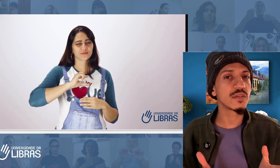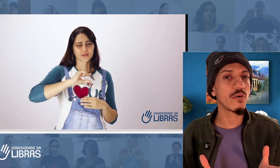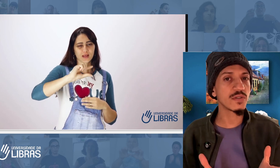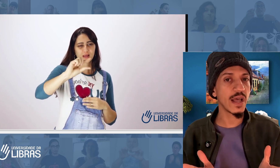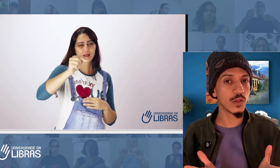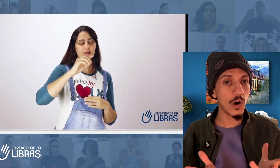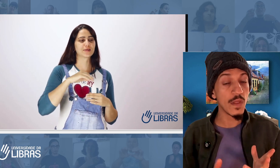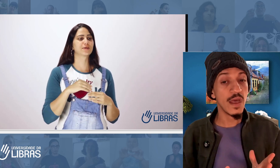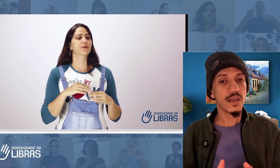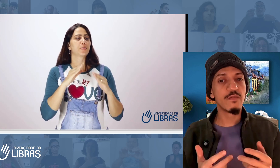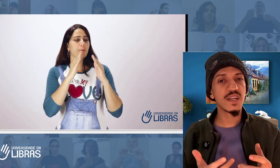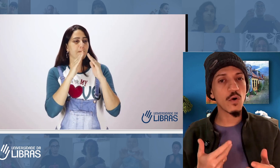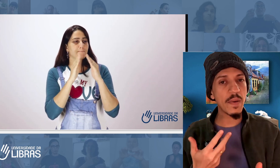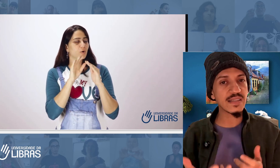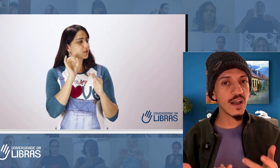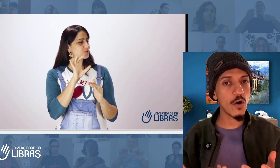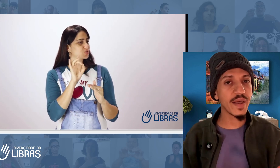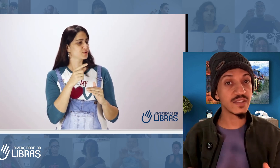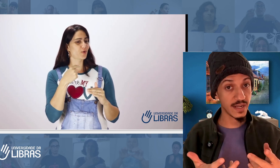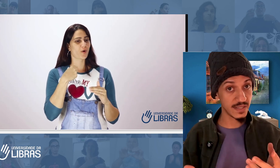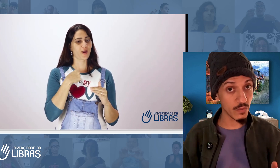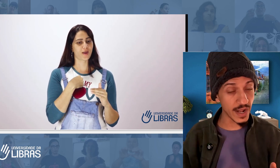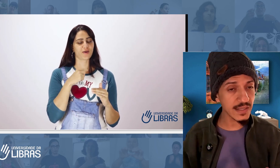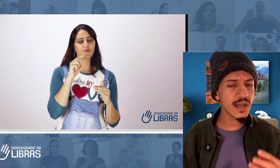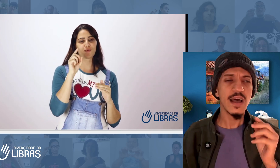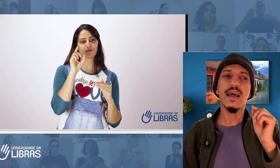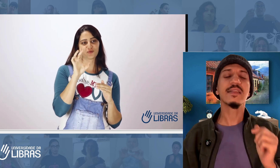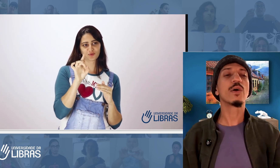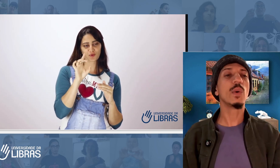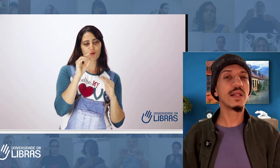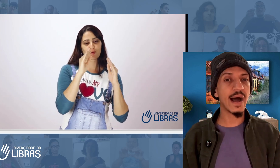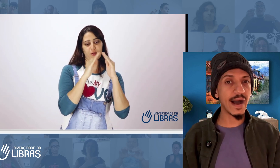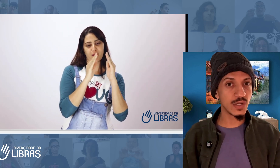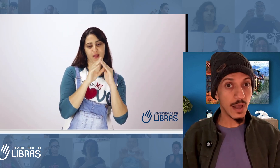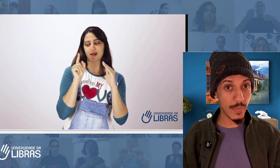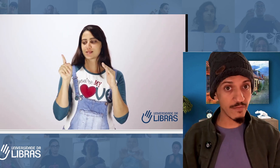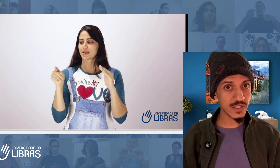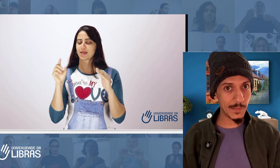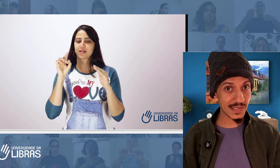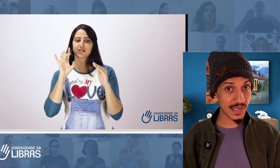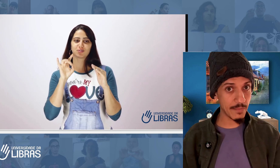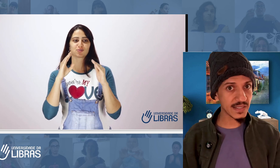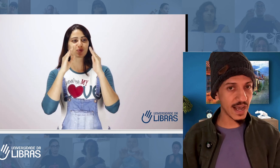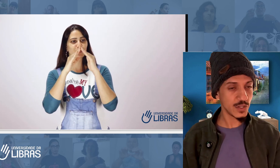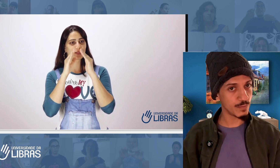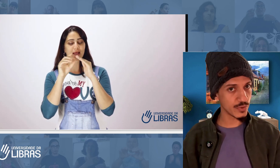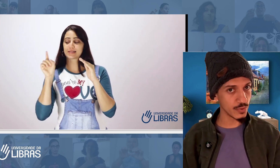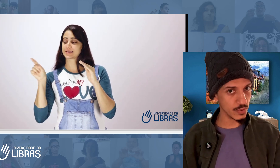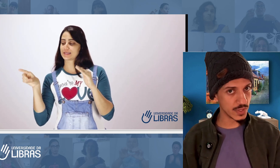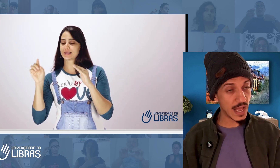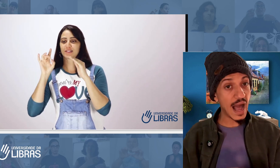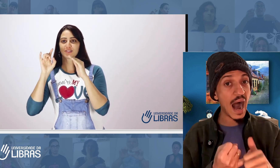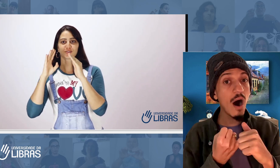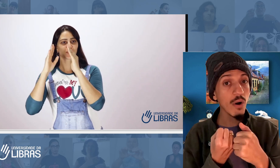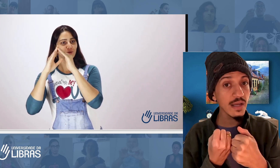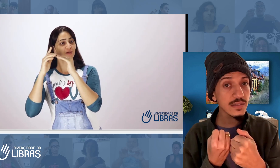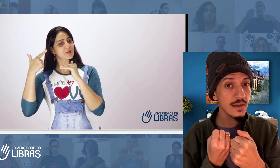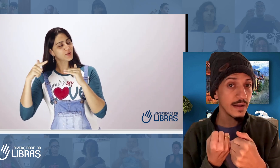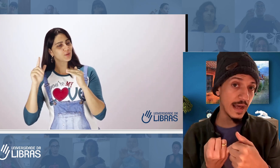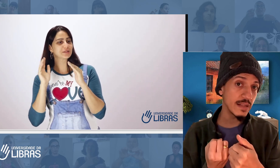nosso redor, que você começa realmente a ter a segurança e a tranquilidade para você passar a mensagem para os surdos. Aulas nada mais